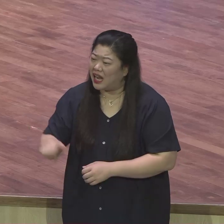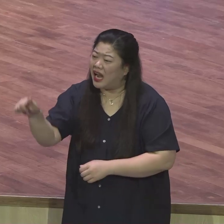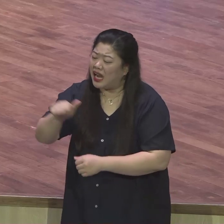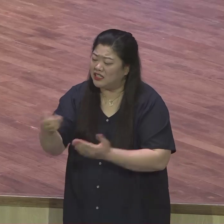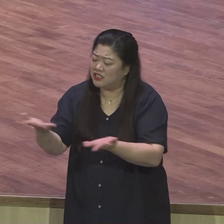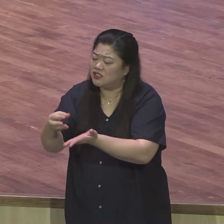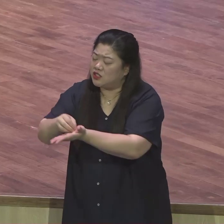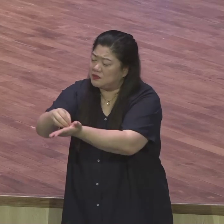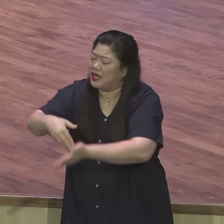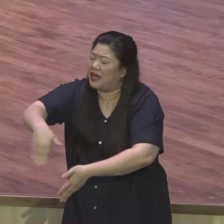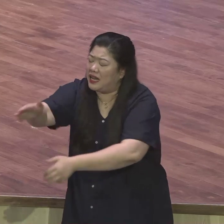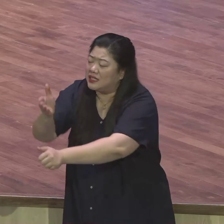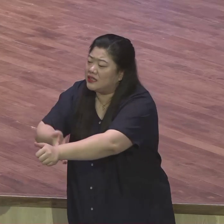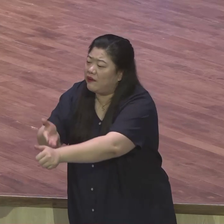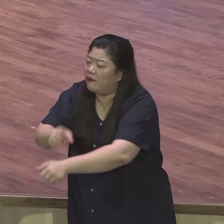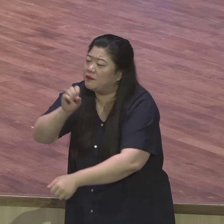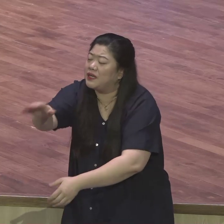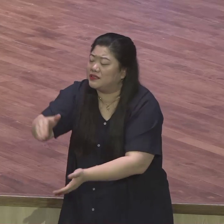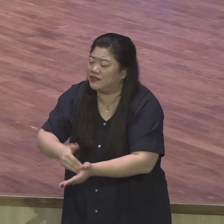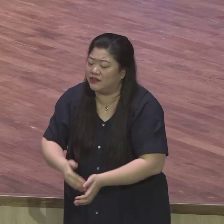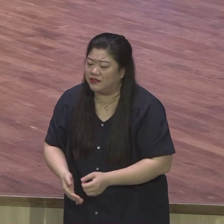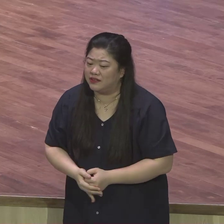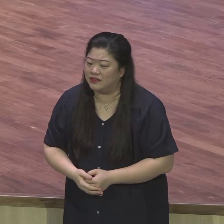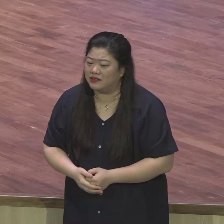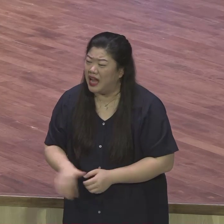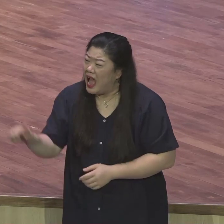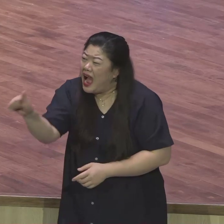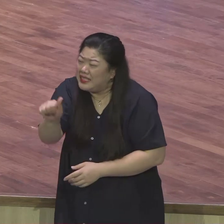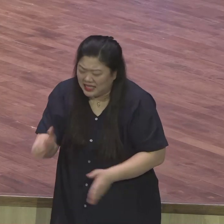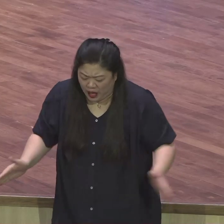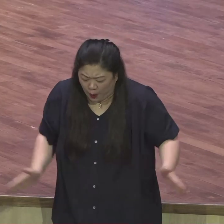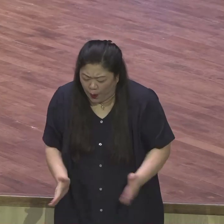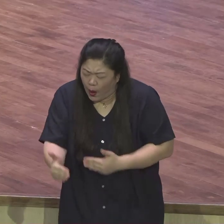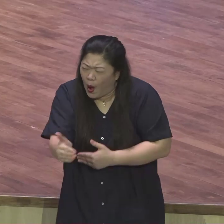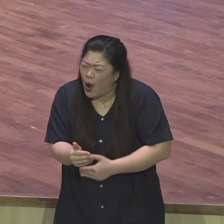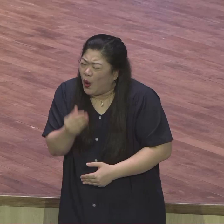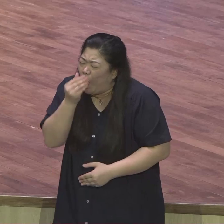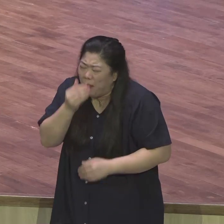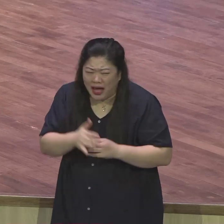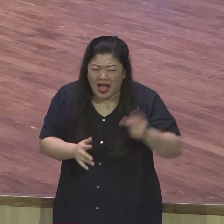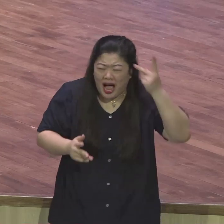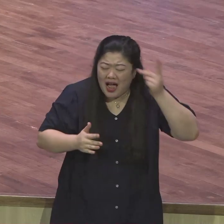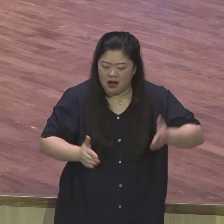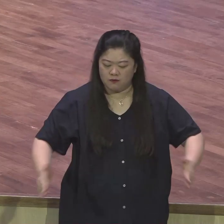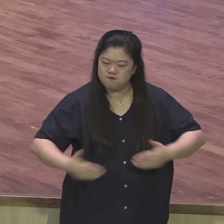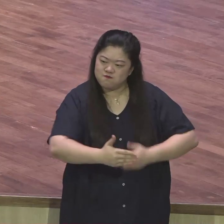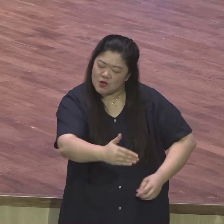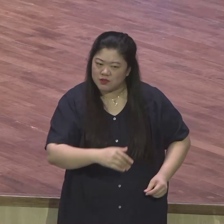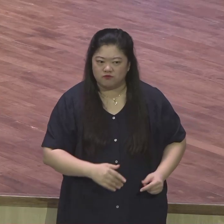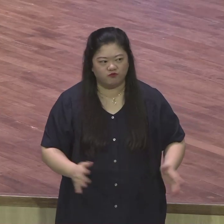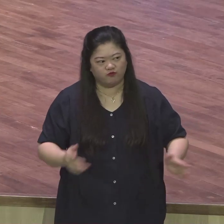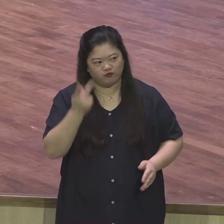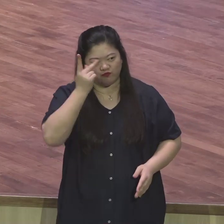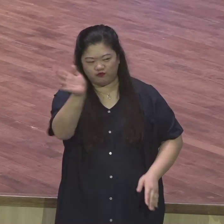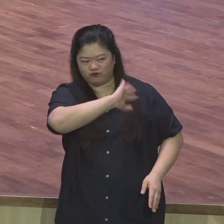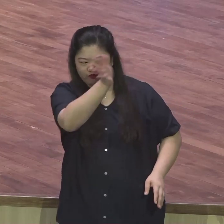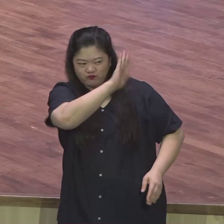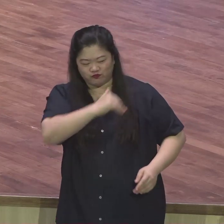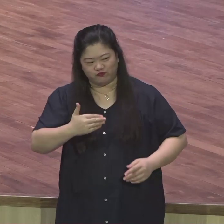많이 불편할 텐데도 기다립니다. 기다립니다. 몇 시간 기다립니다. 깍쳐요. 아시아나들 그분들이 있습니다. 이병문 목사를